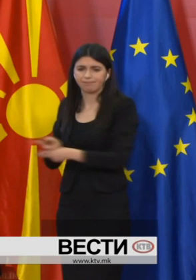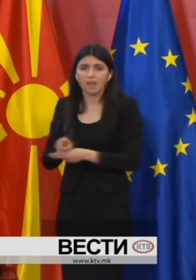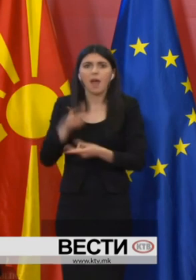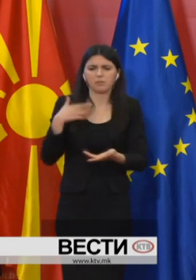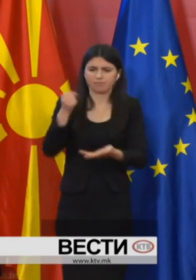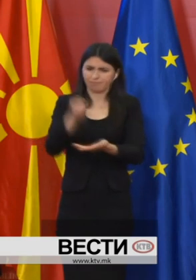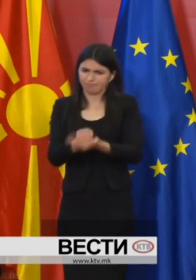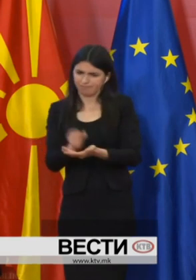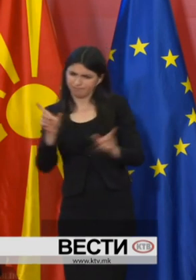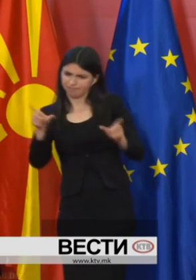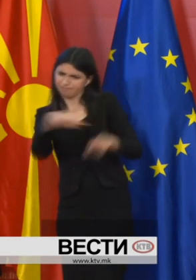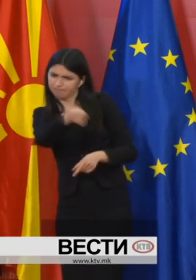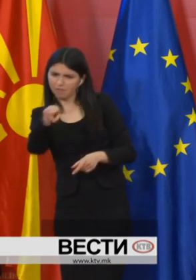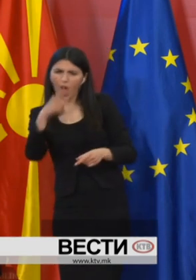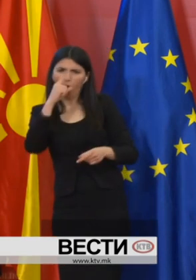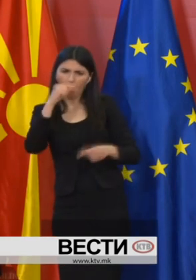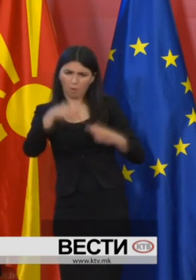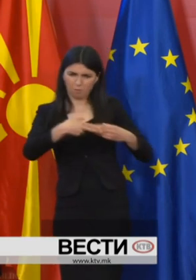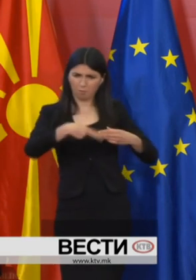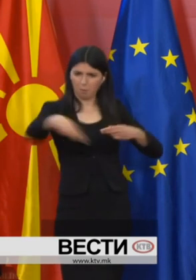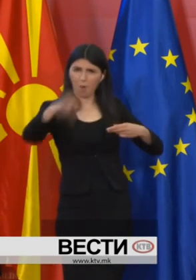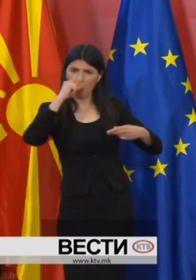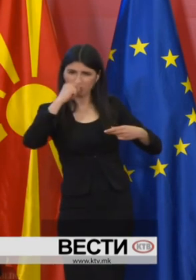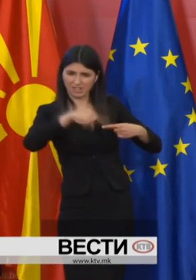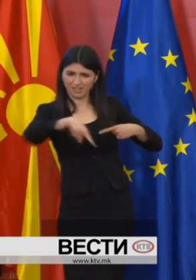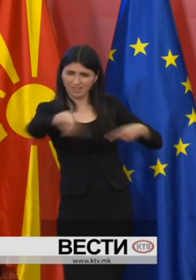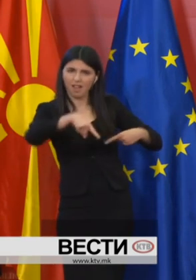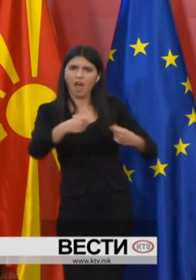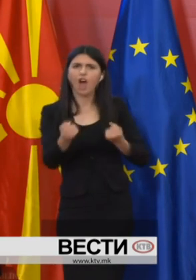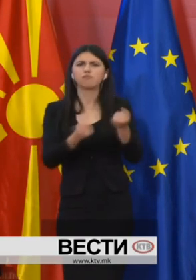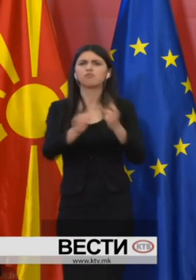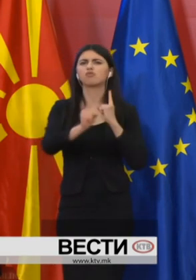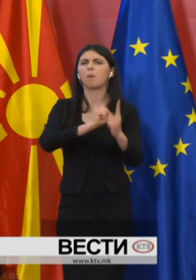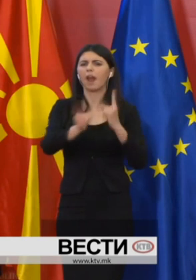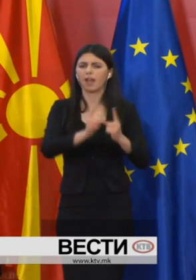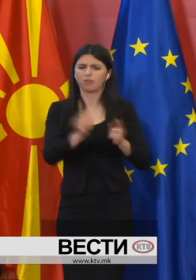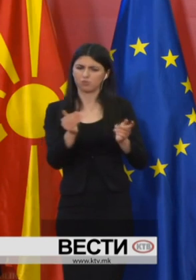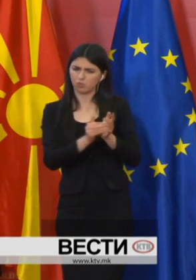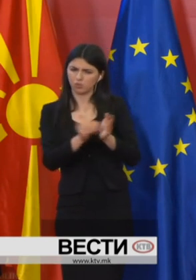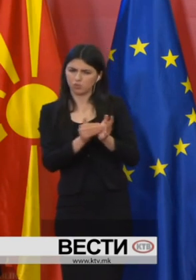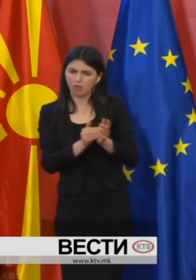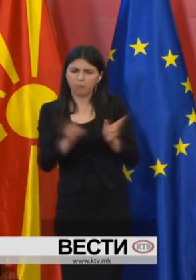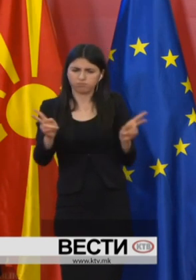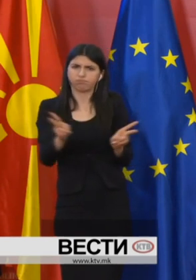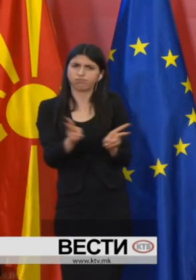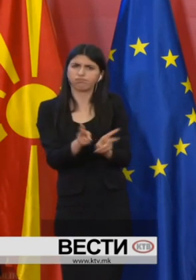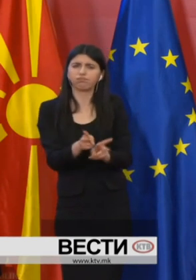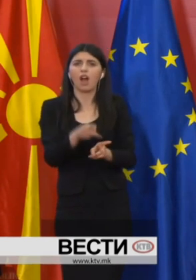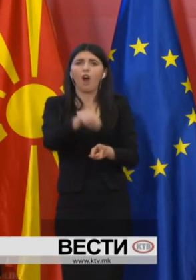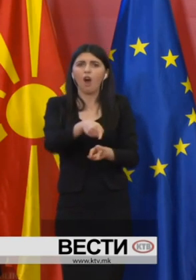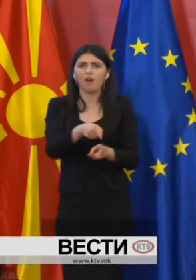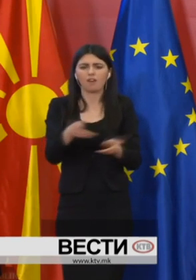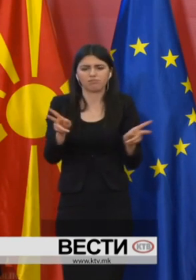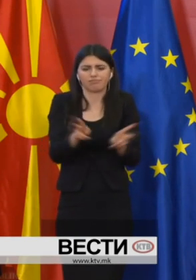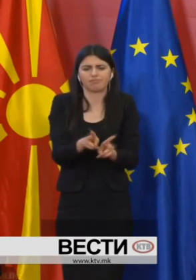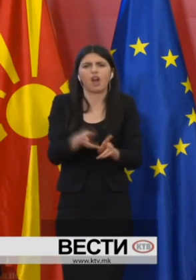е констатирано дека мегуопштинскиот собракеј е се уште во голем обем редуциран, односно истиот е